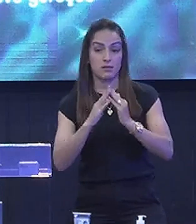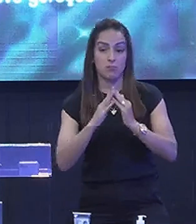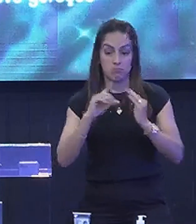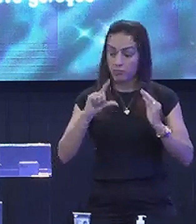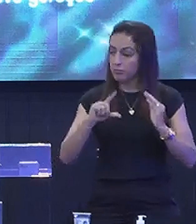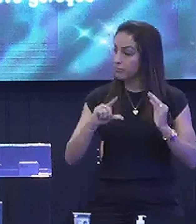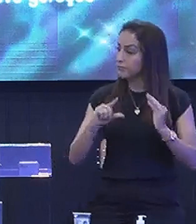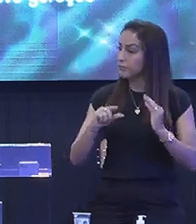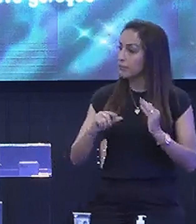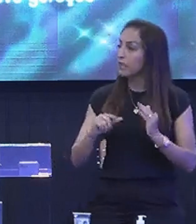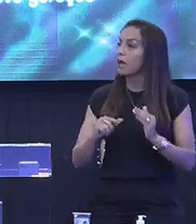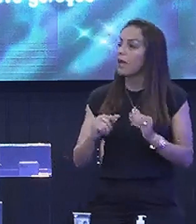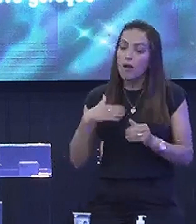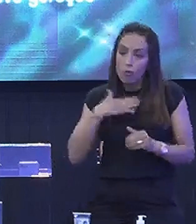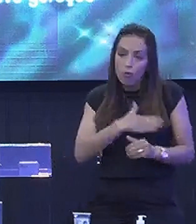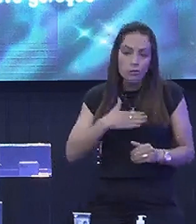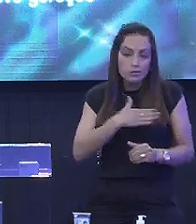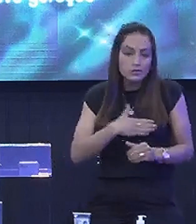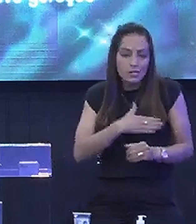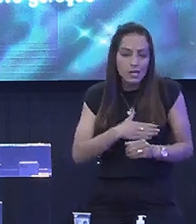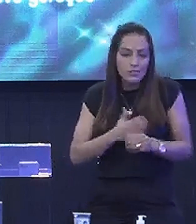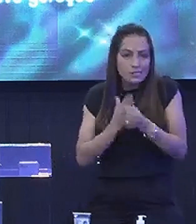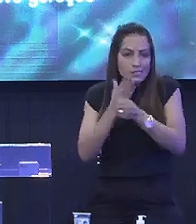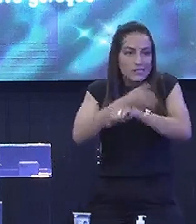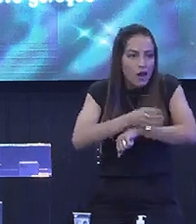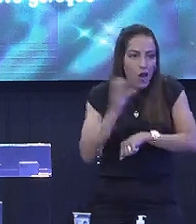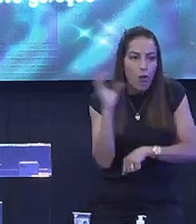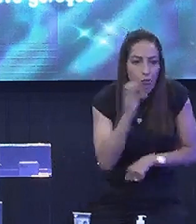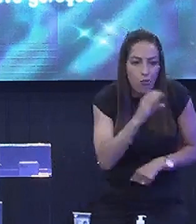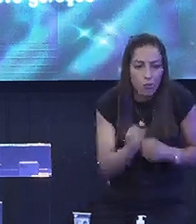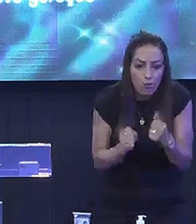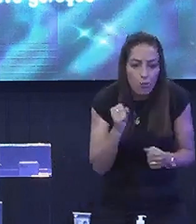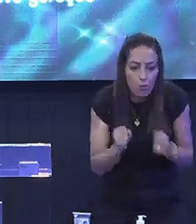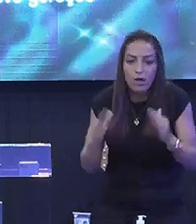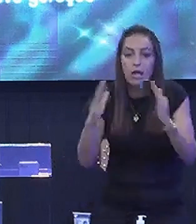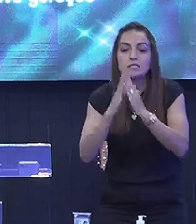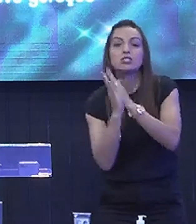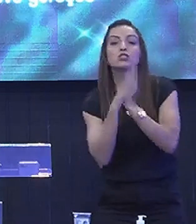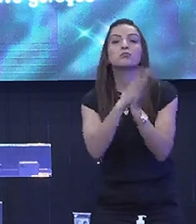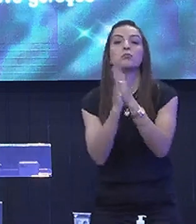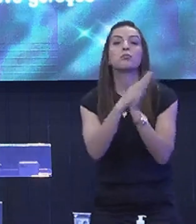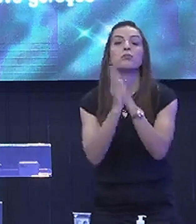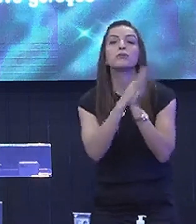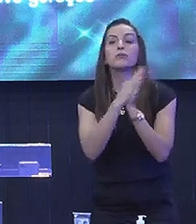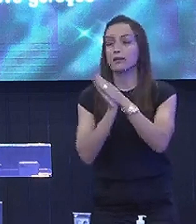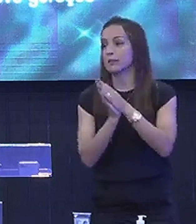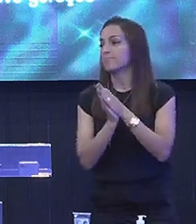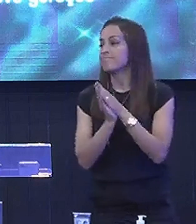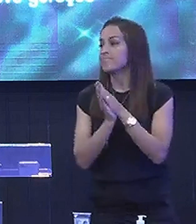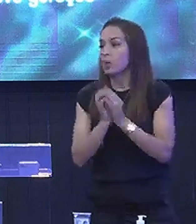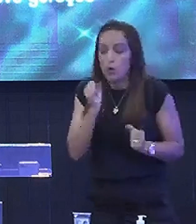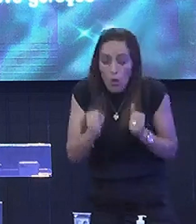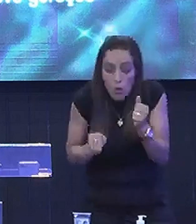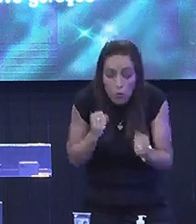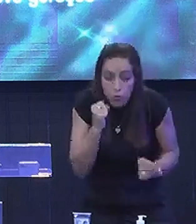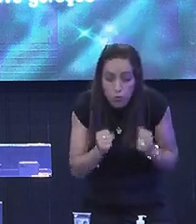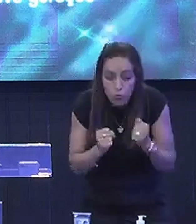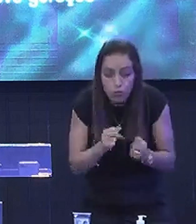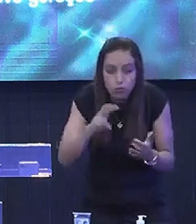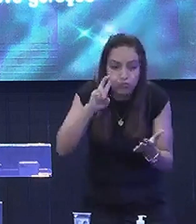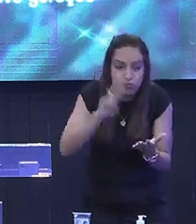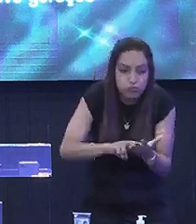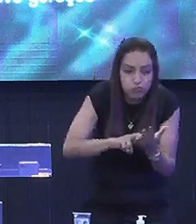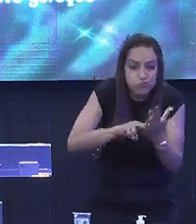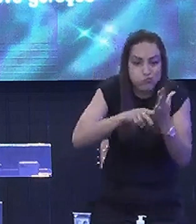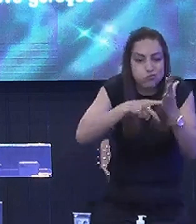Que ela tinha mania De entrar lá Correndo Aquelas casinhas De criança E ela Na correria Ela tropeçou